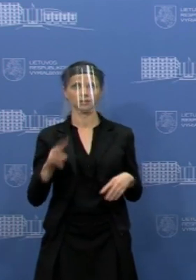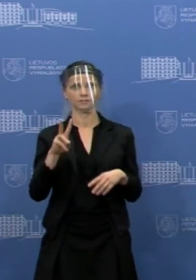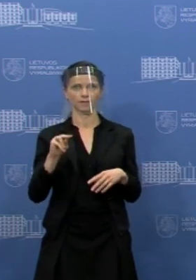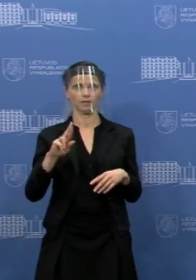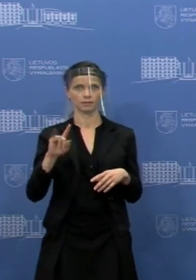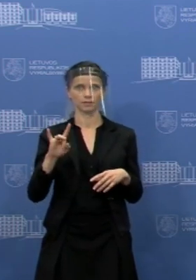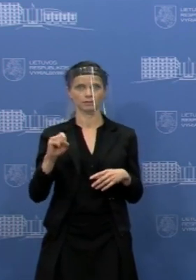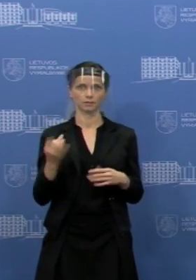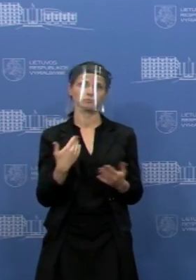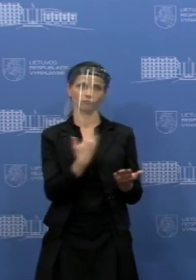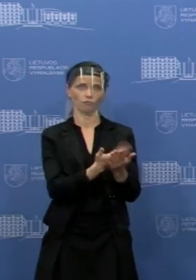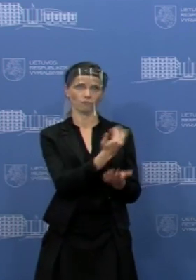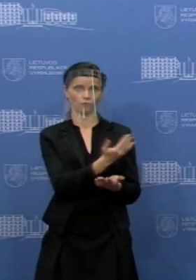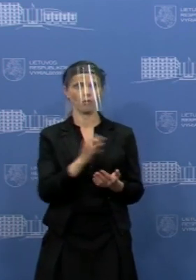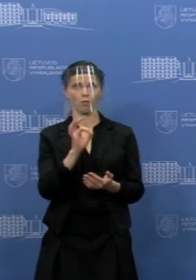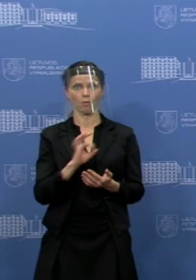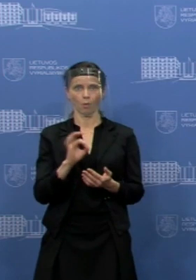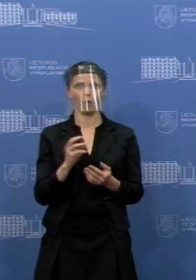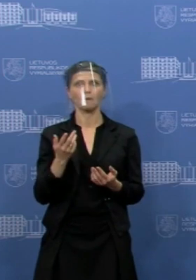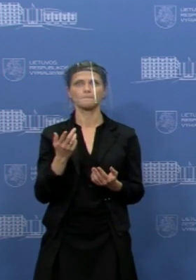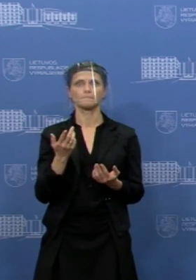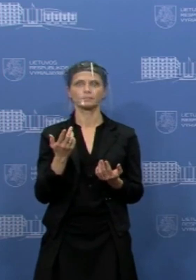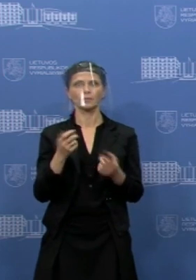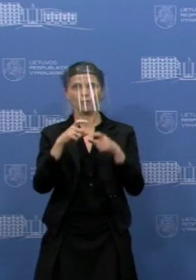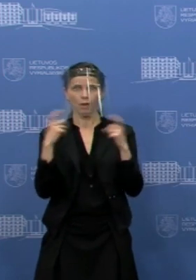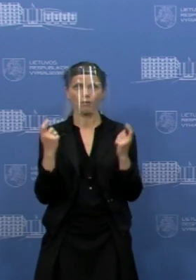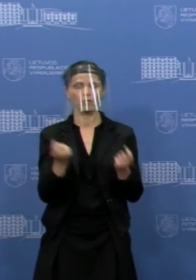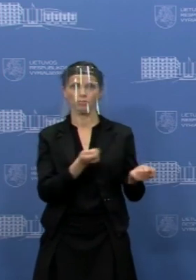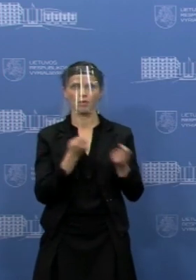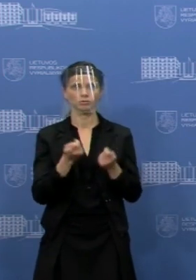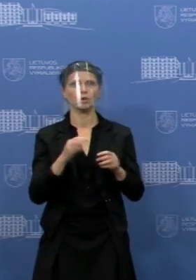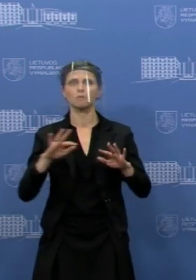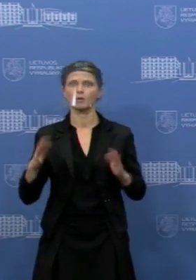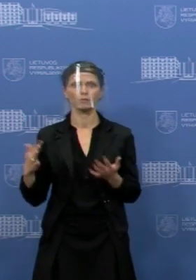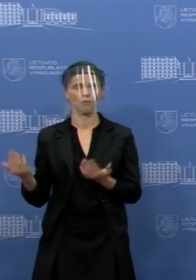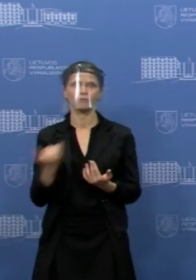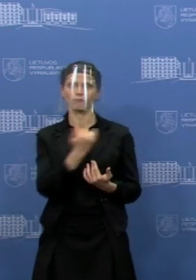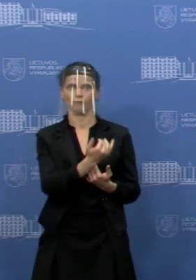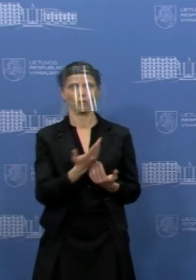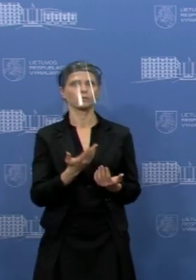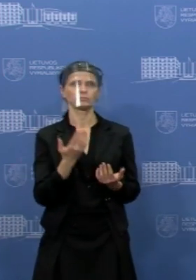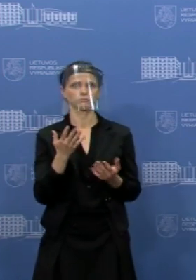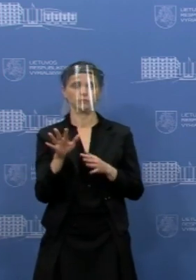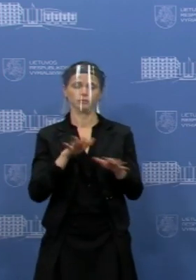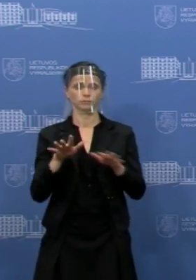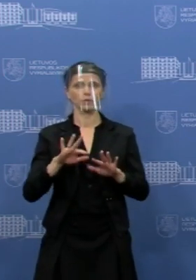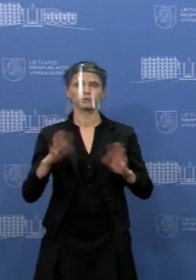apie gydimo paslaugų, teikimą apie kaukių, nešiojimą, ir po do perėsime prie kolegų žurnalistų klausimų.